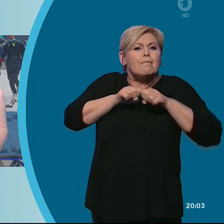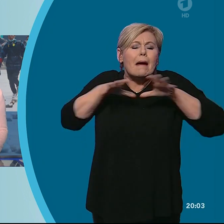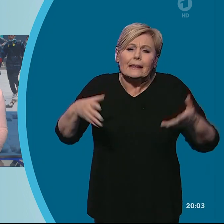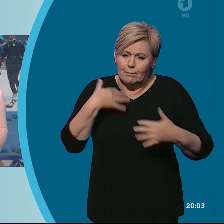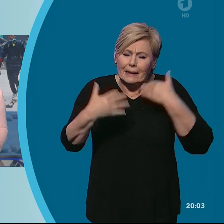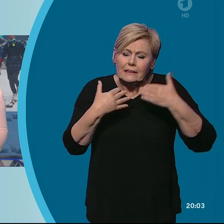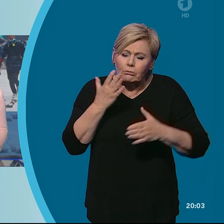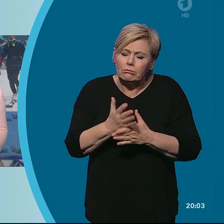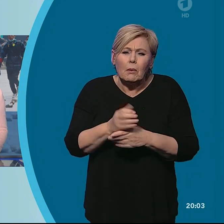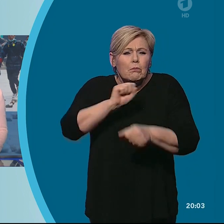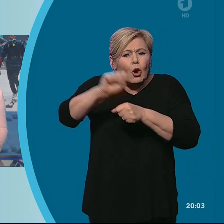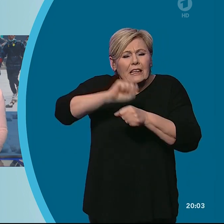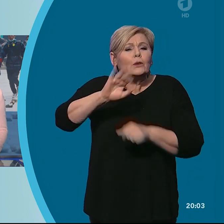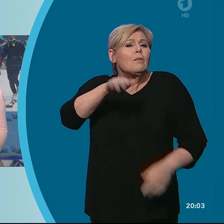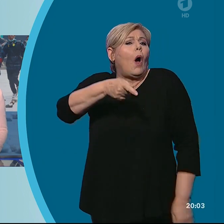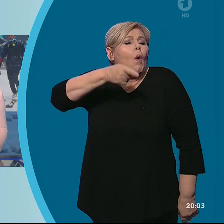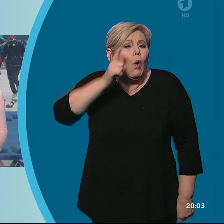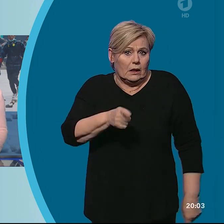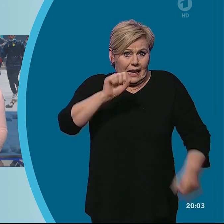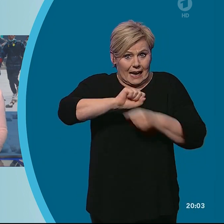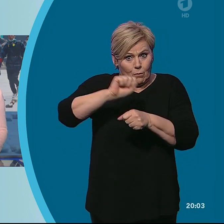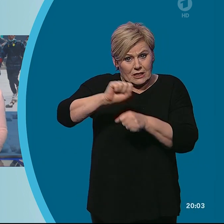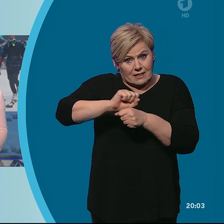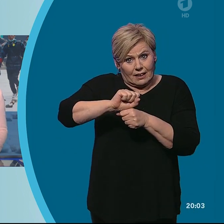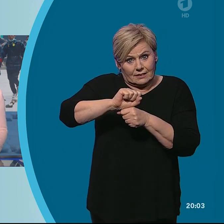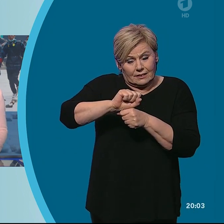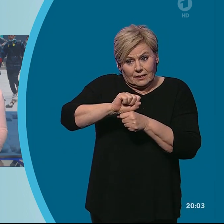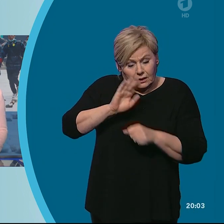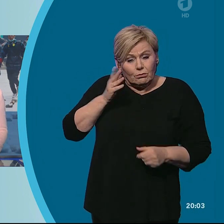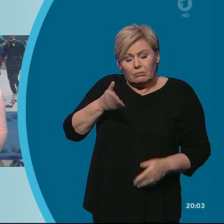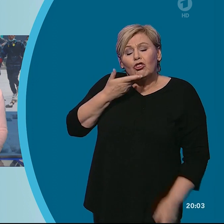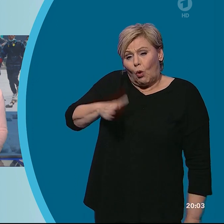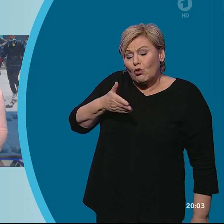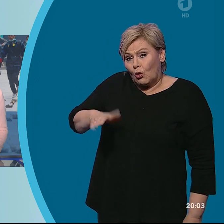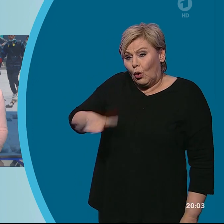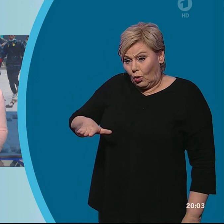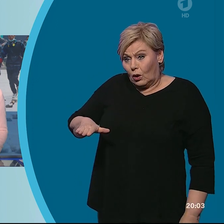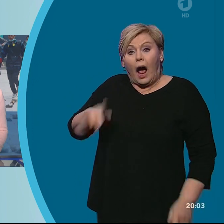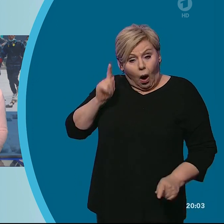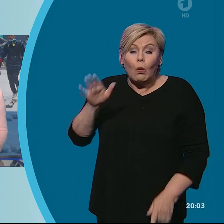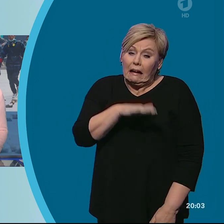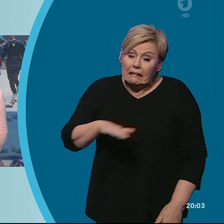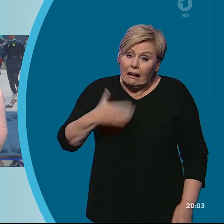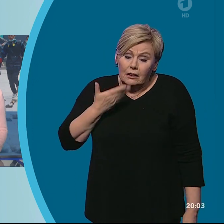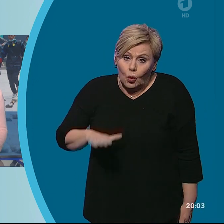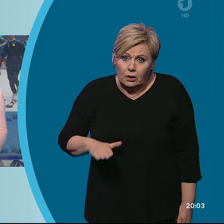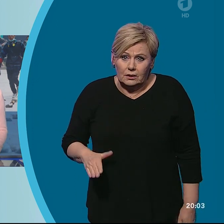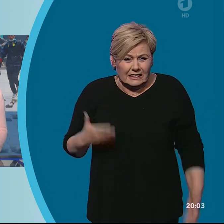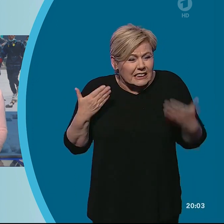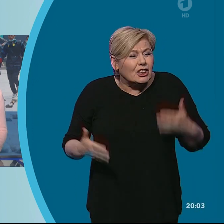Protesten mehr als 100 Demonstrantinnen und Demonstranten getötet. Unter ihnen auch Kinder. Das wären so viele Tote wie an